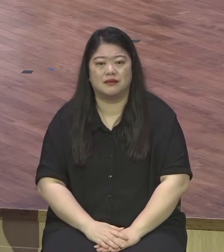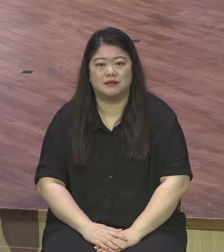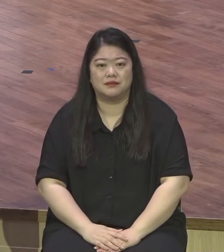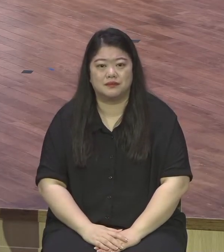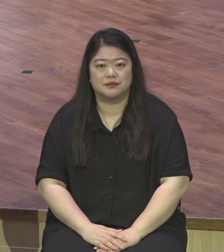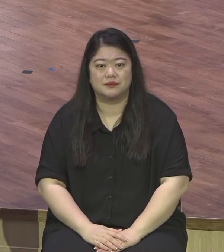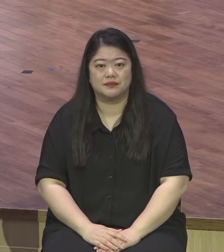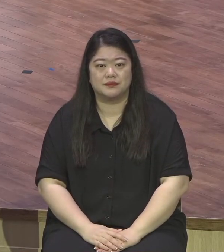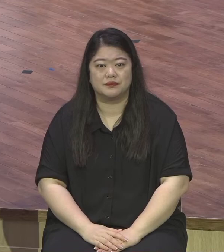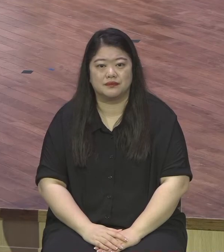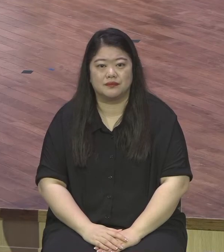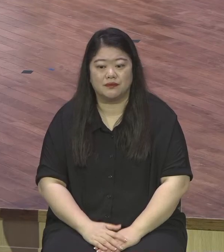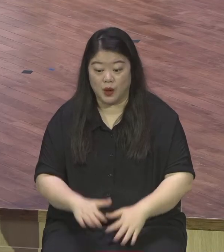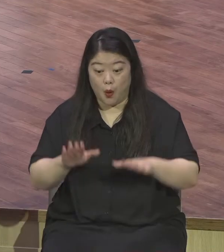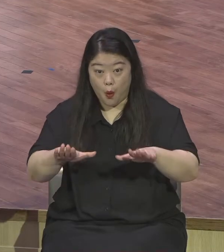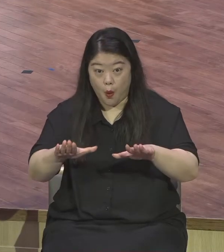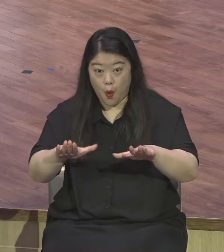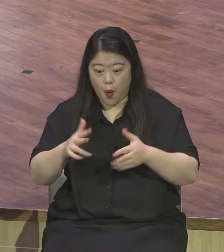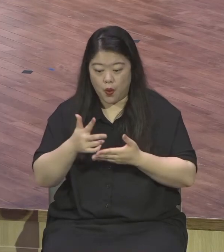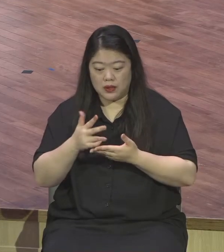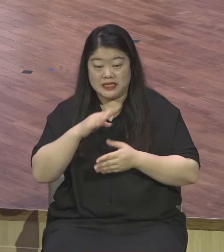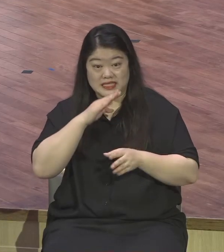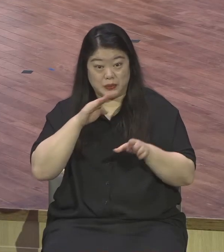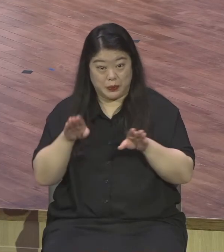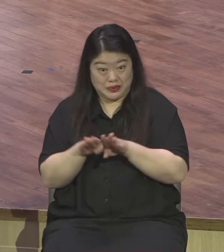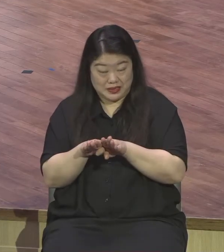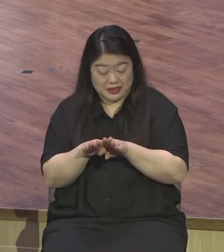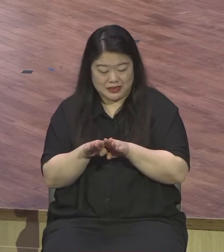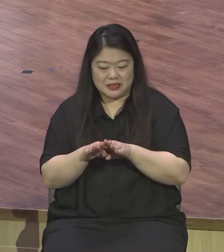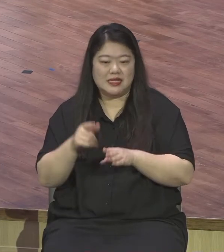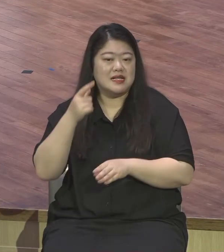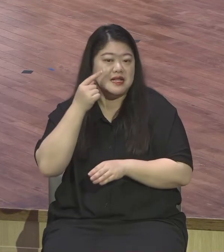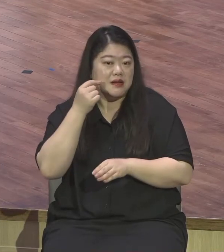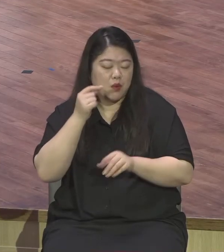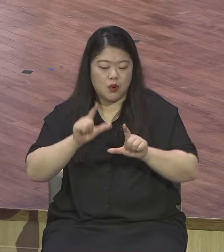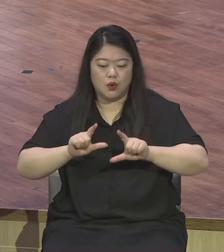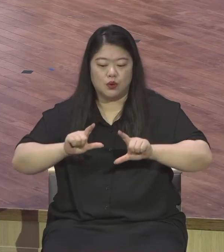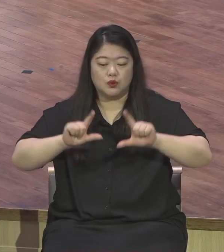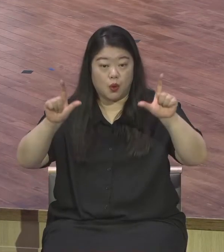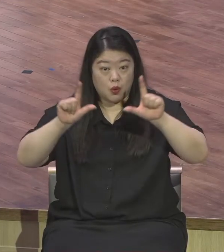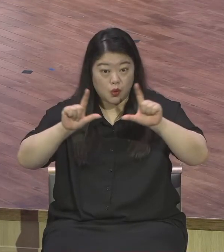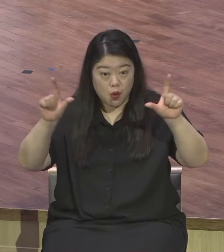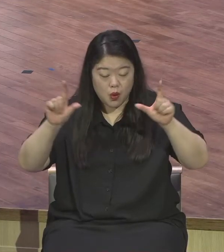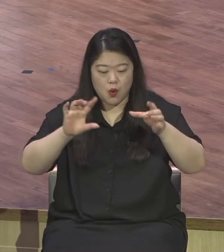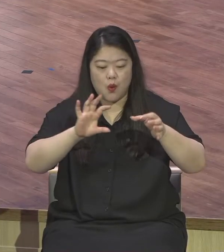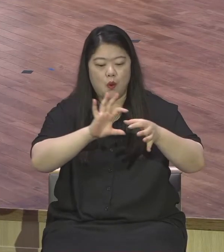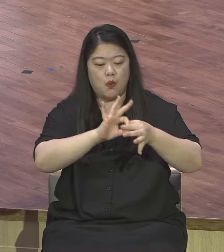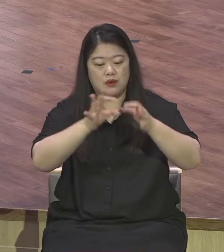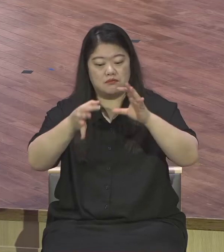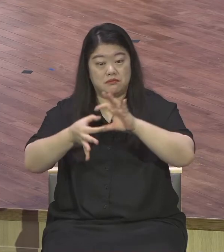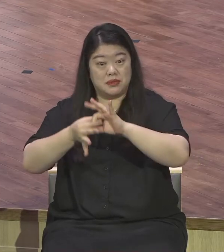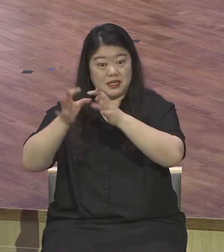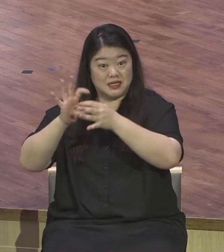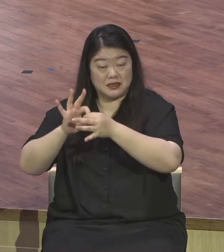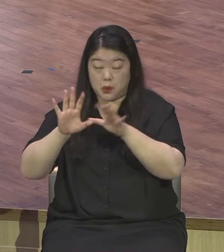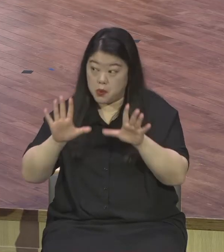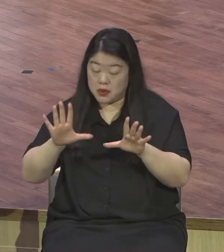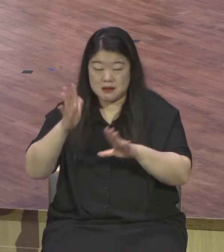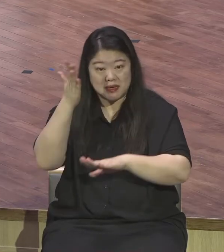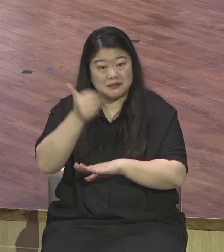도쿄올림픽이 폐막을 하는데 많은 감동의 스토리들이 펼쳐졌지요. 꼭 메달을